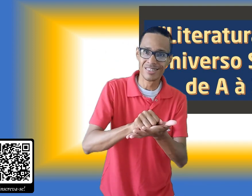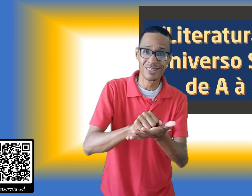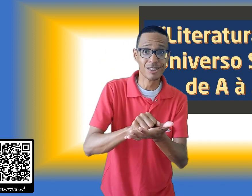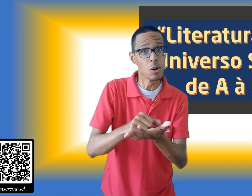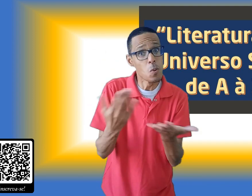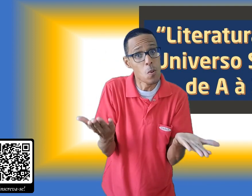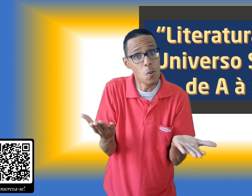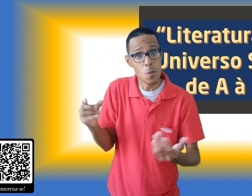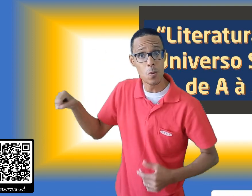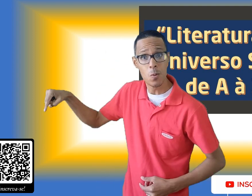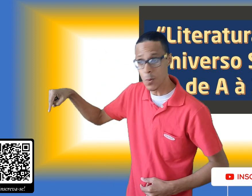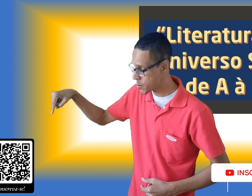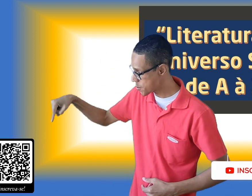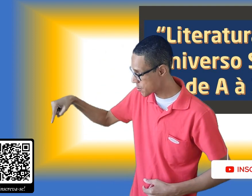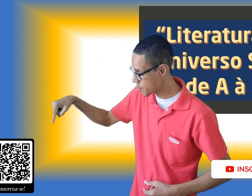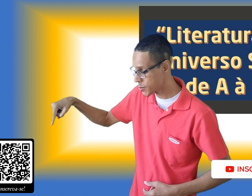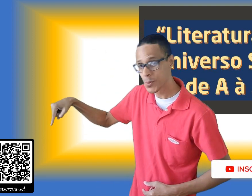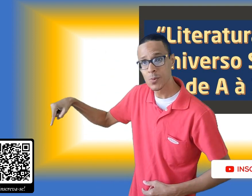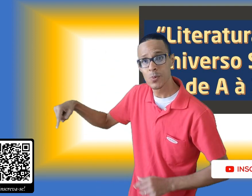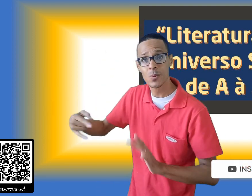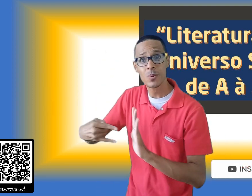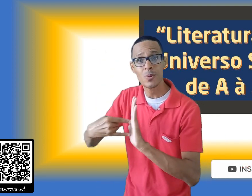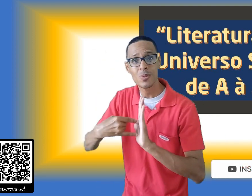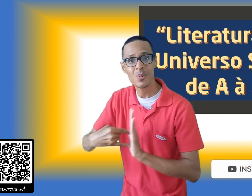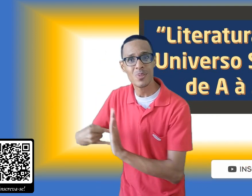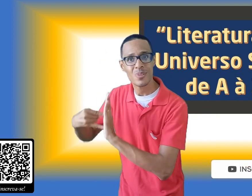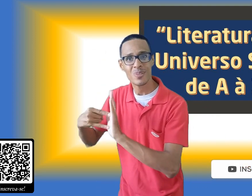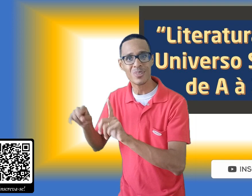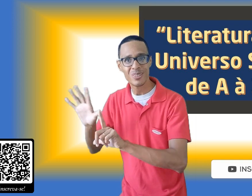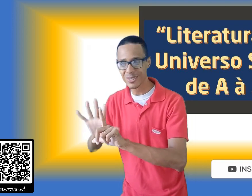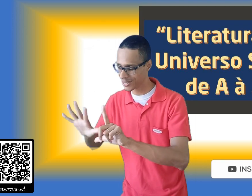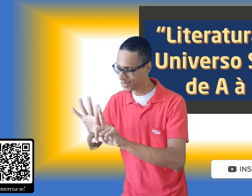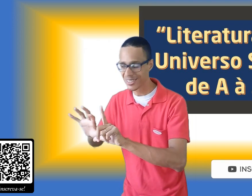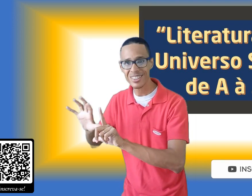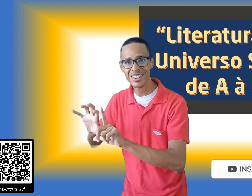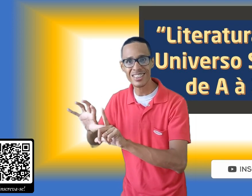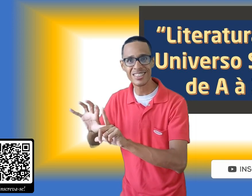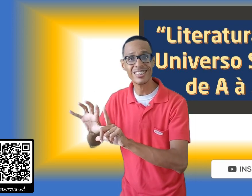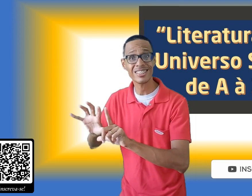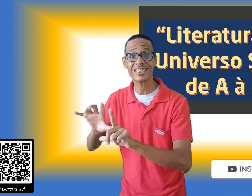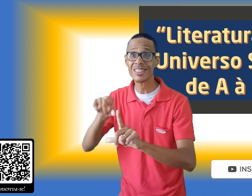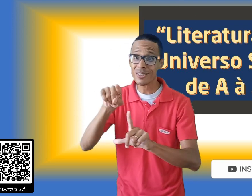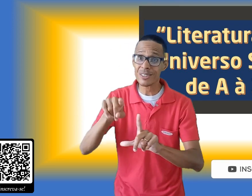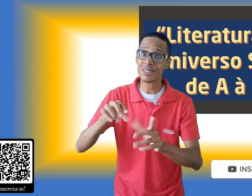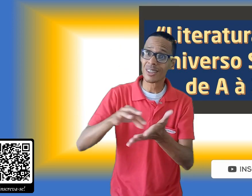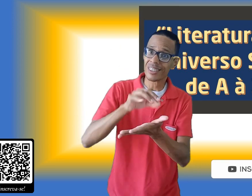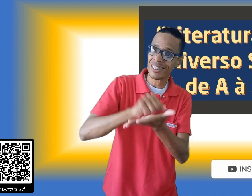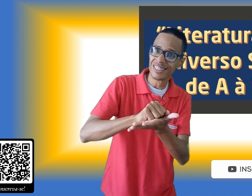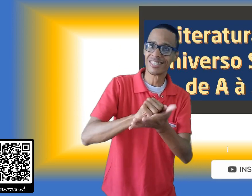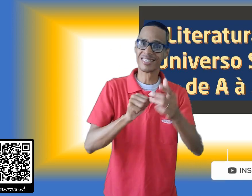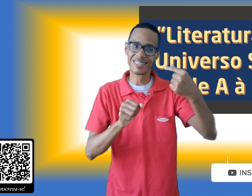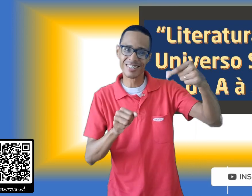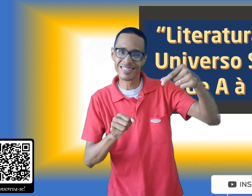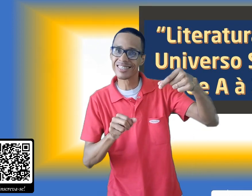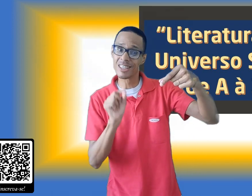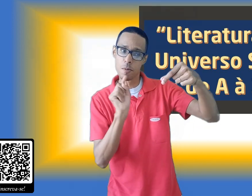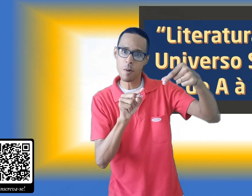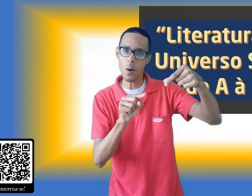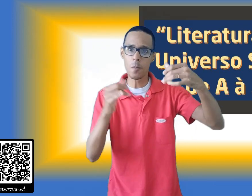aqui no cantinho ou fazer a leitura do QR Code. Inscreva-se e ative o sininho de notificações para